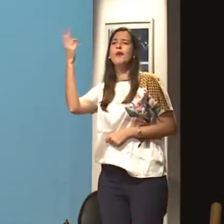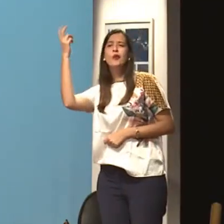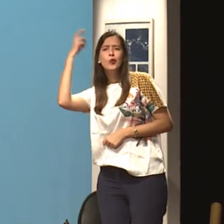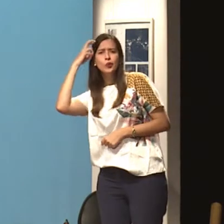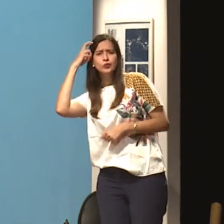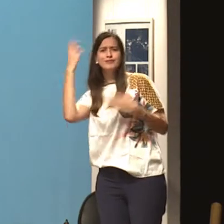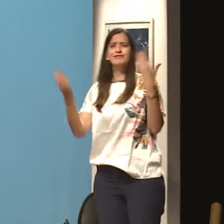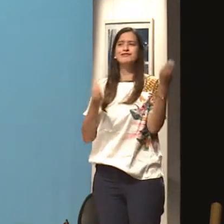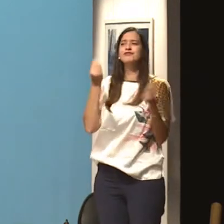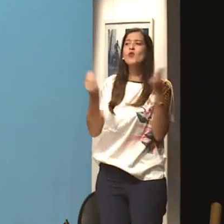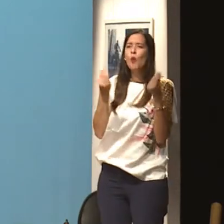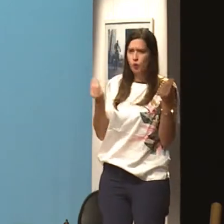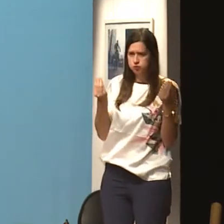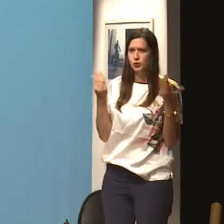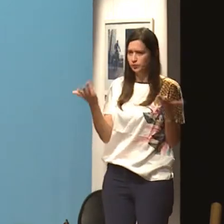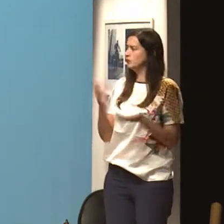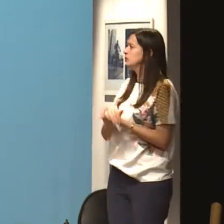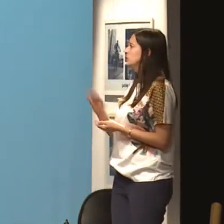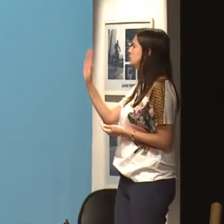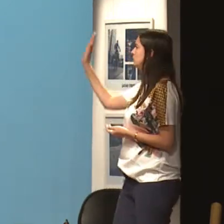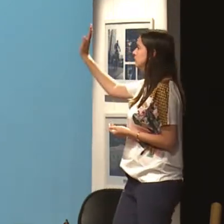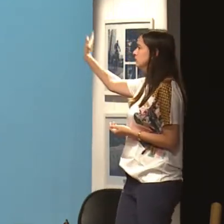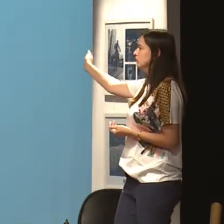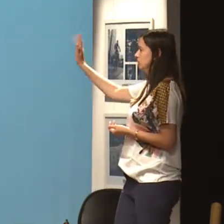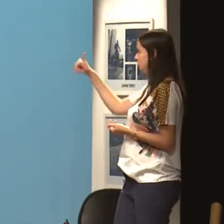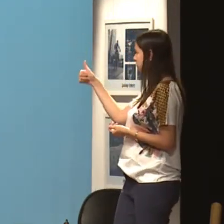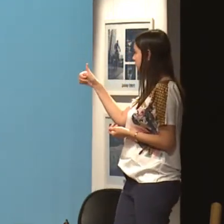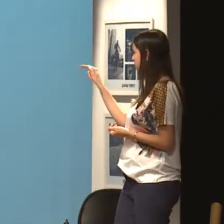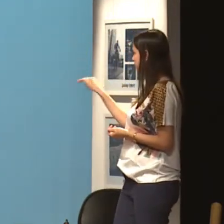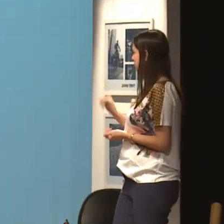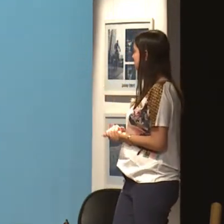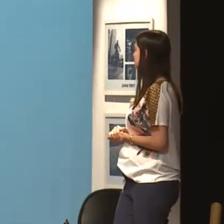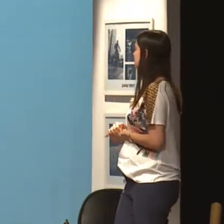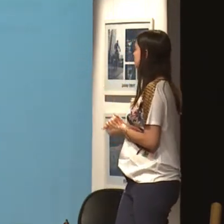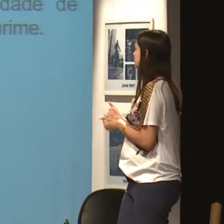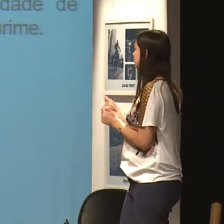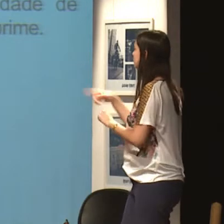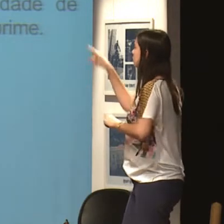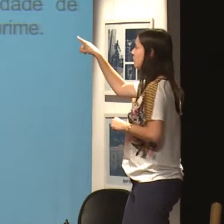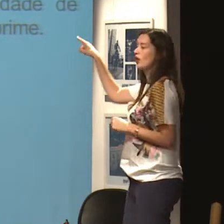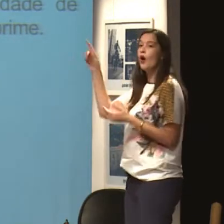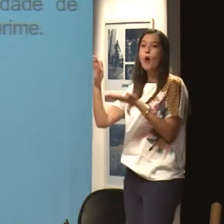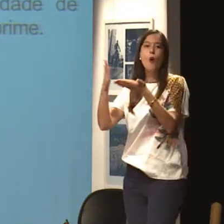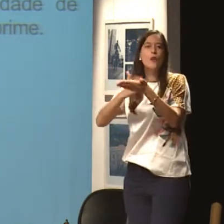Falando agora um pouco sobre uma análise mais clínica da surdez, né, patológica e